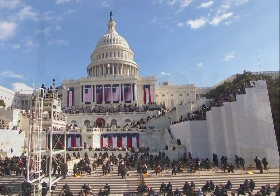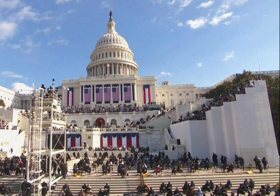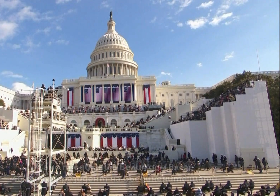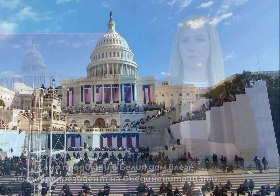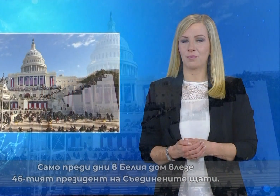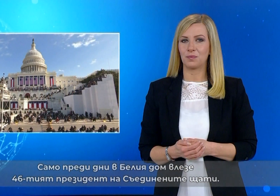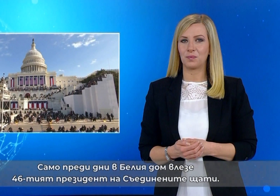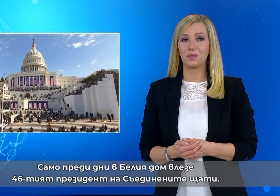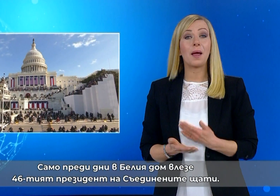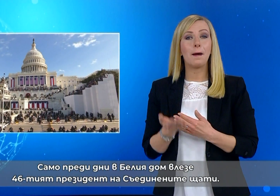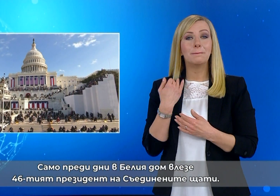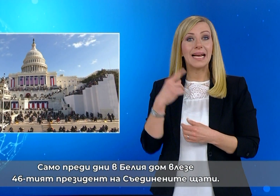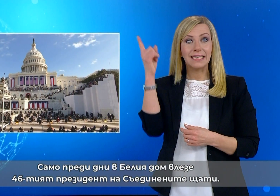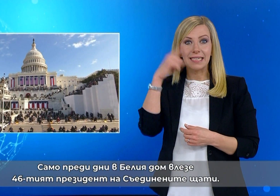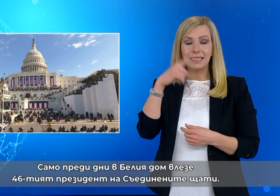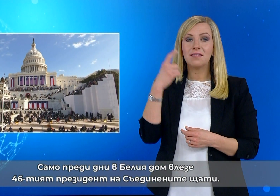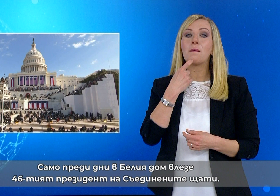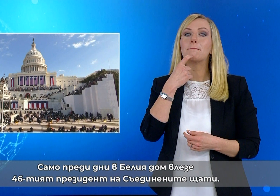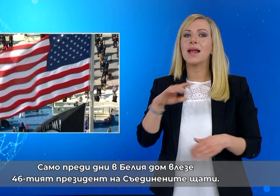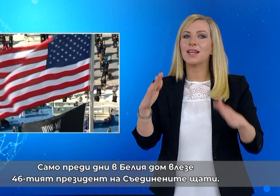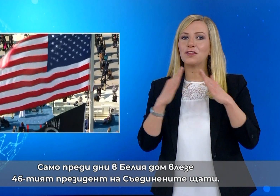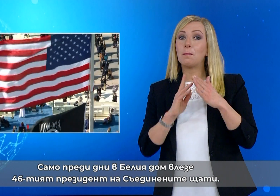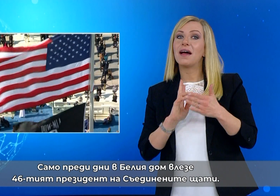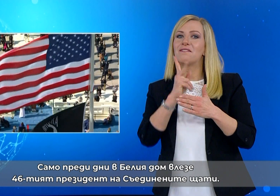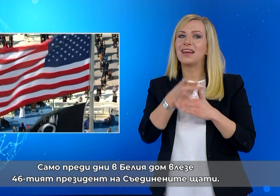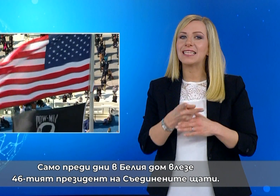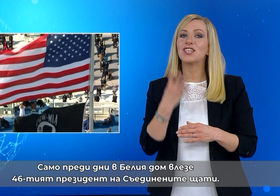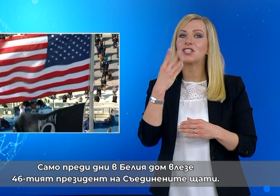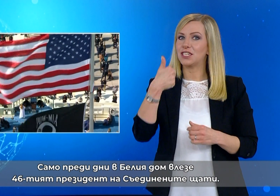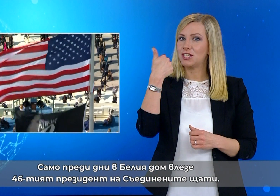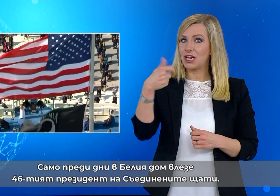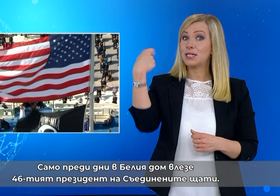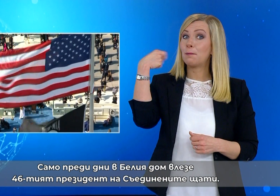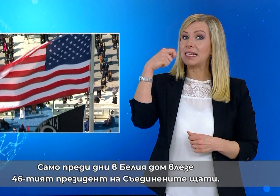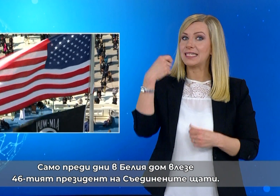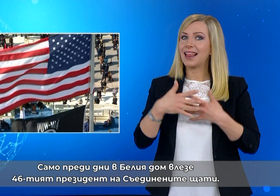Само преди дни в Белия дом влезе 46-тият президент на Съединените Штати.